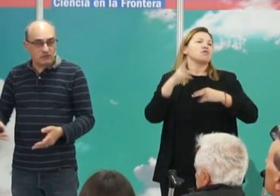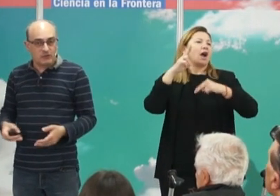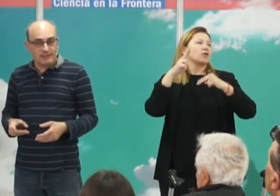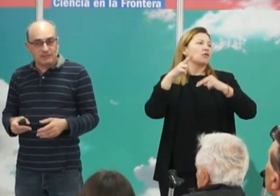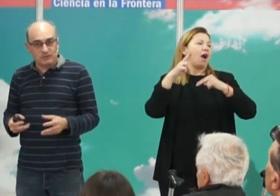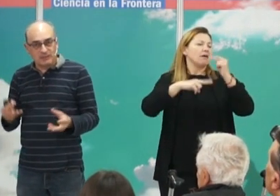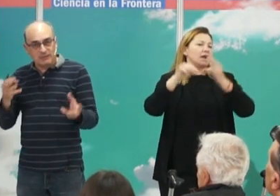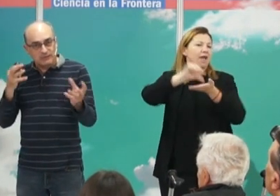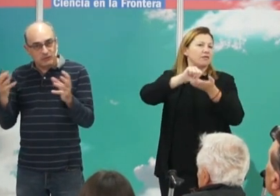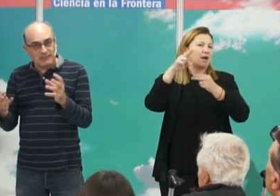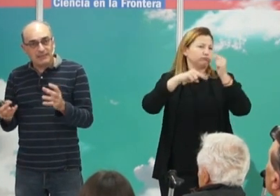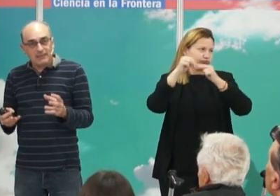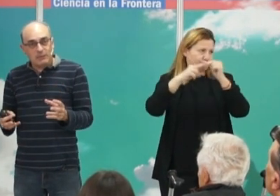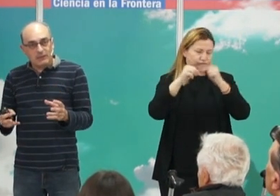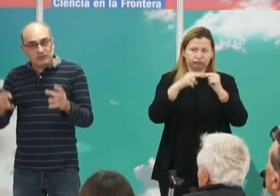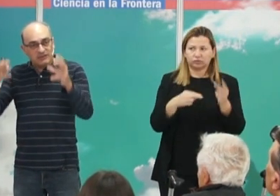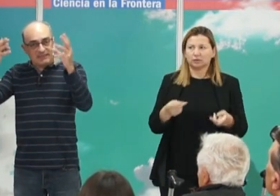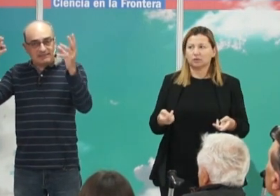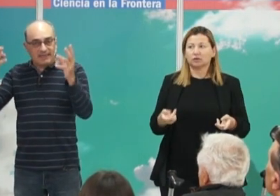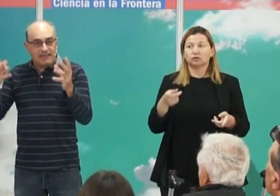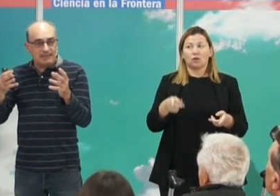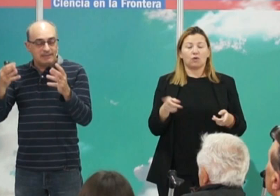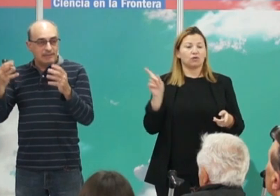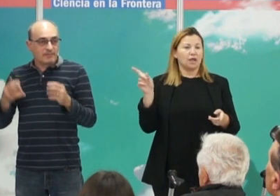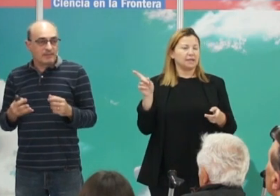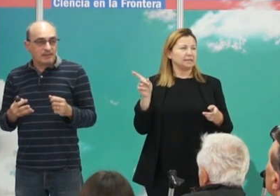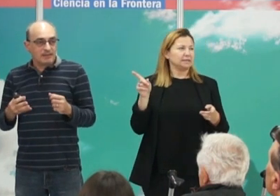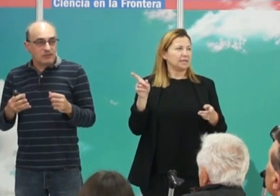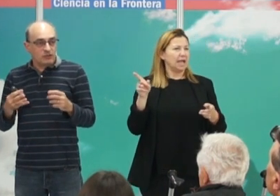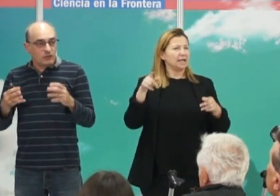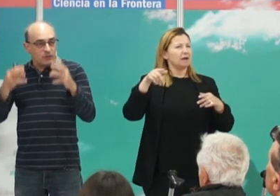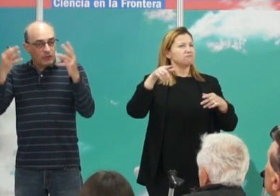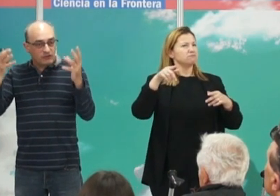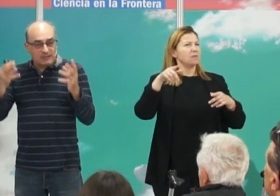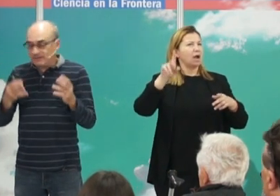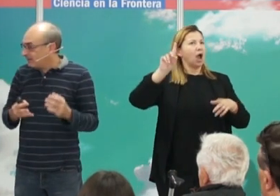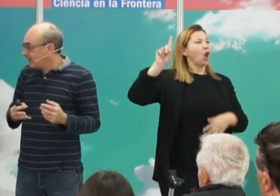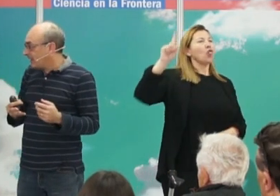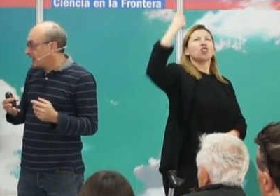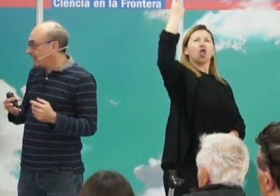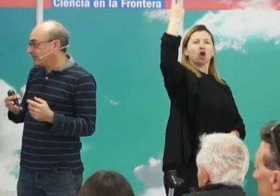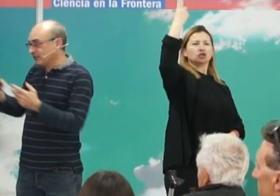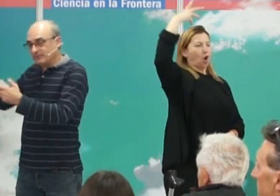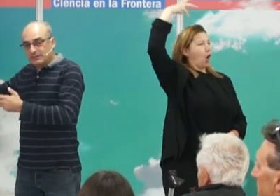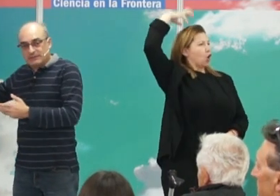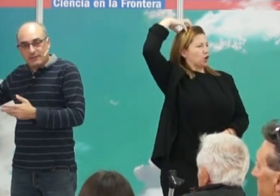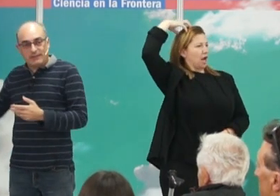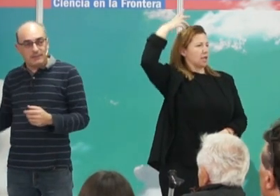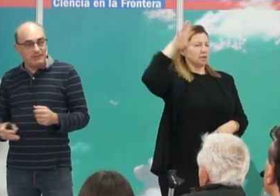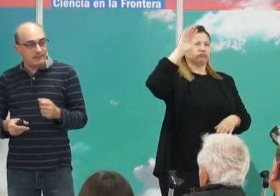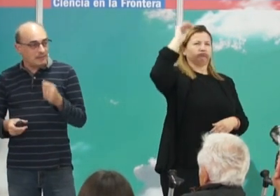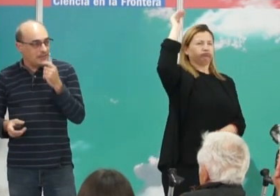enterramientos colectivos. Por tanto, cuando existe esta élite que son como dioses, pues